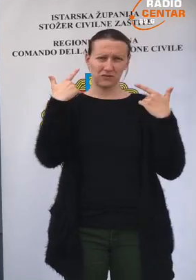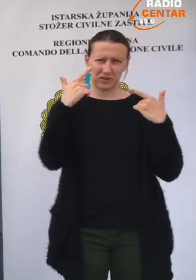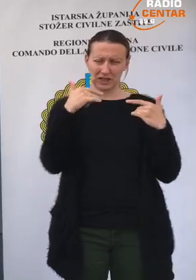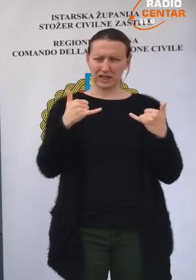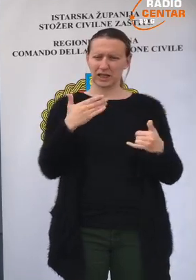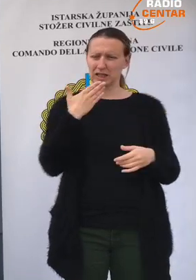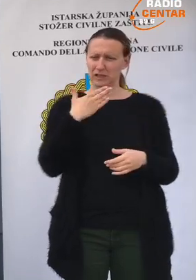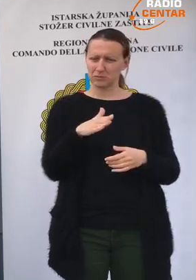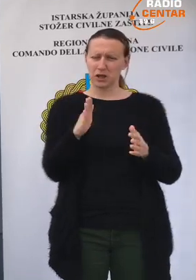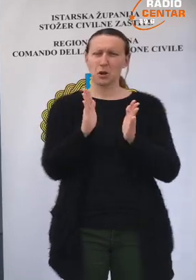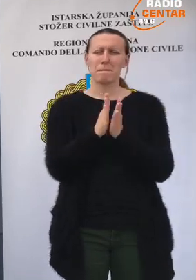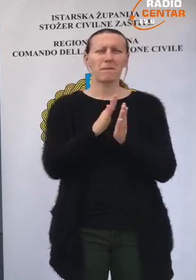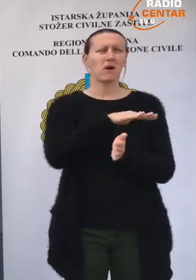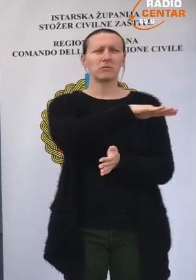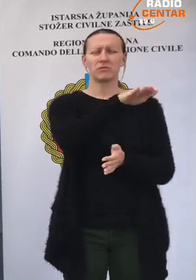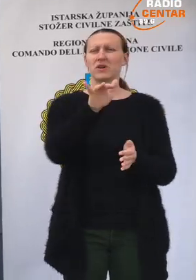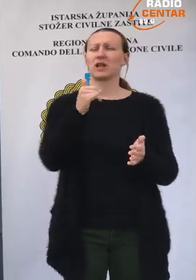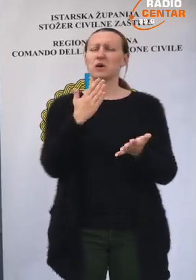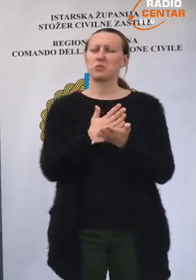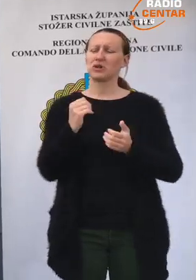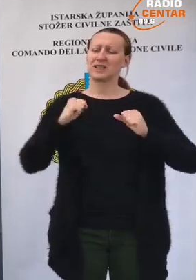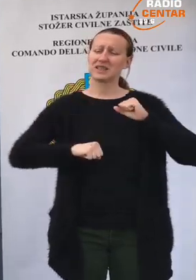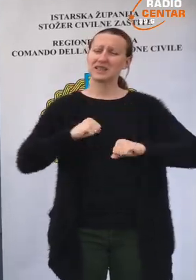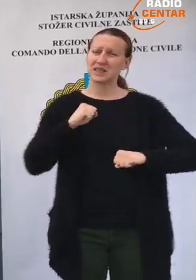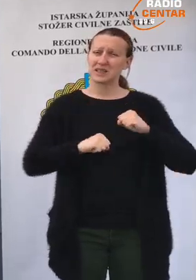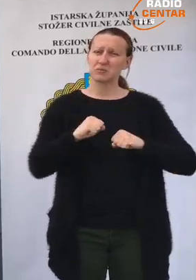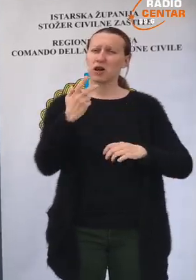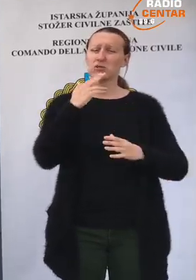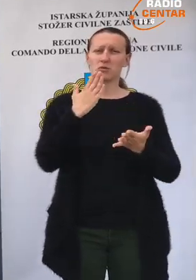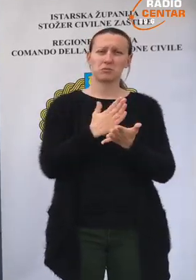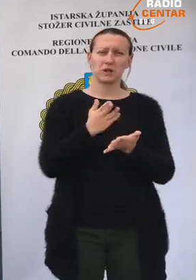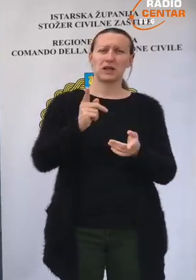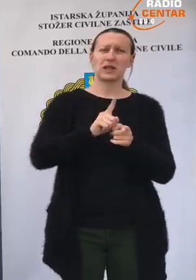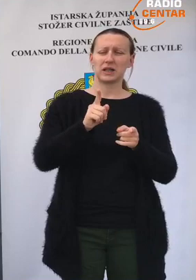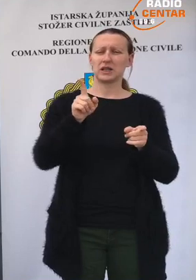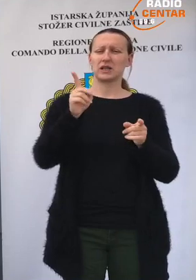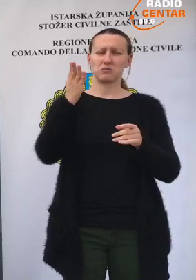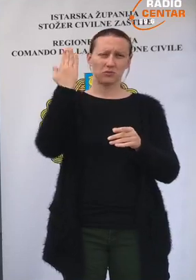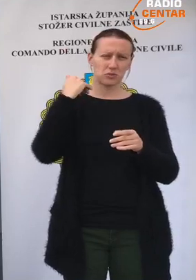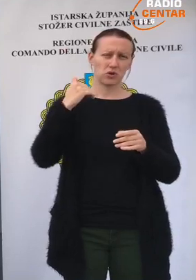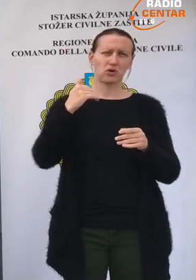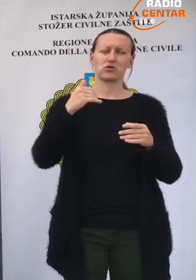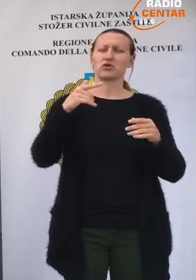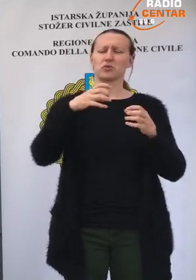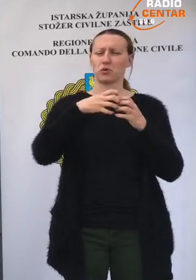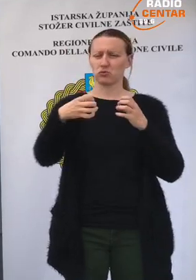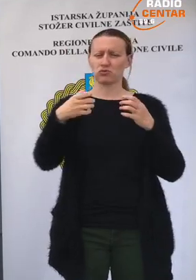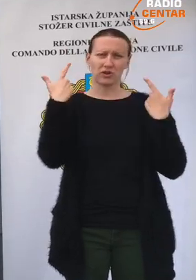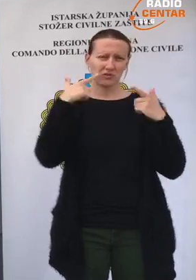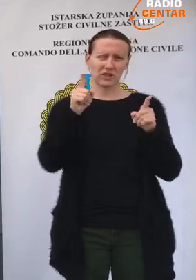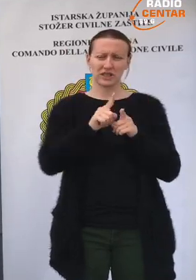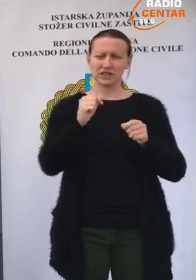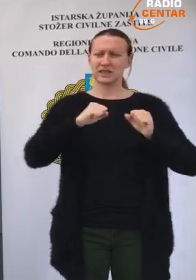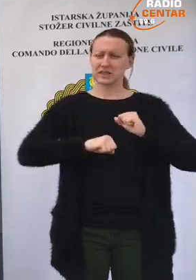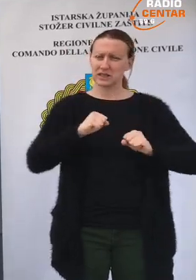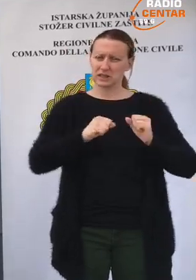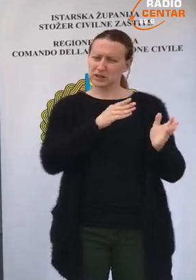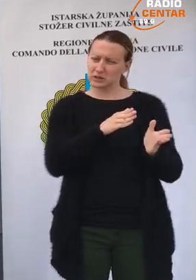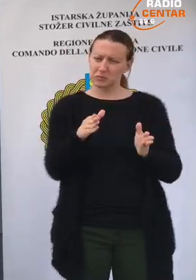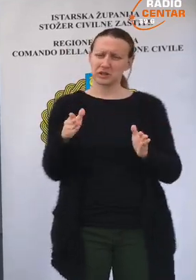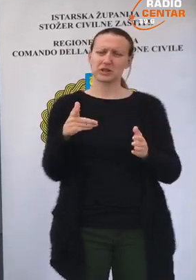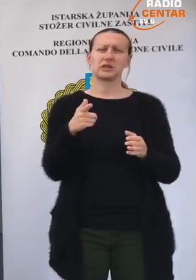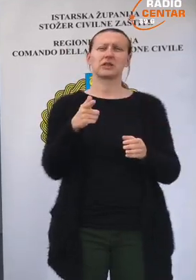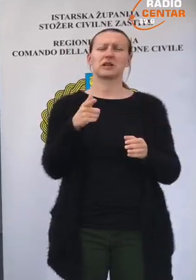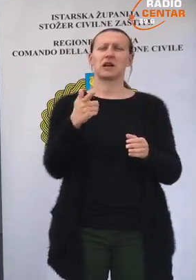vikenda, danas je petak, molim sve da budemo disciplinirani kao što smo to bili i protekli produženi vikend i protekli